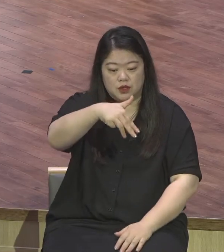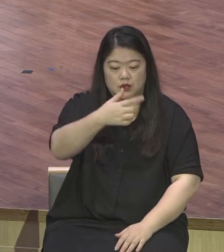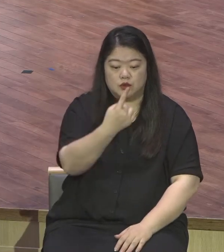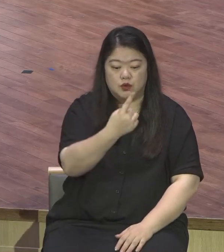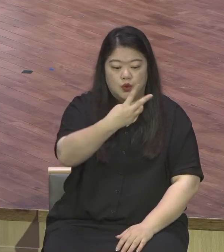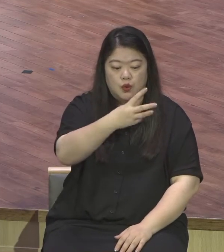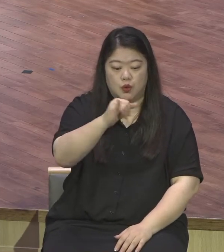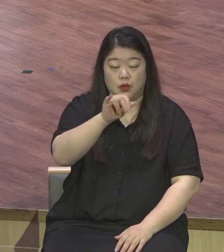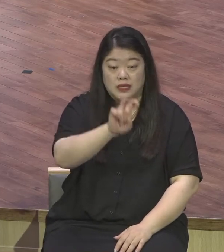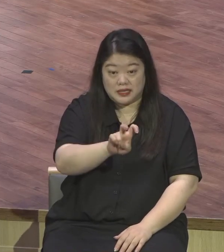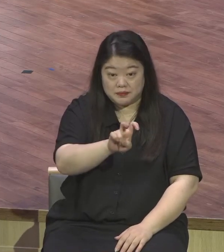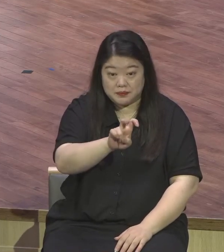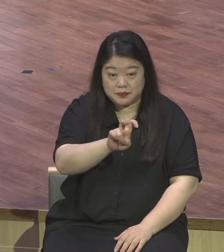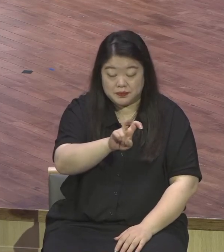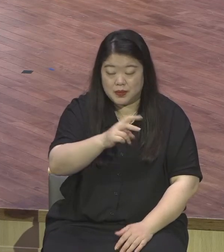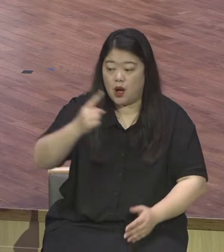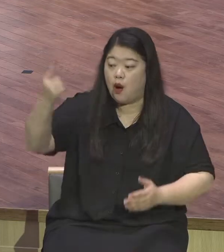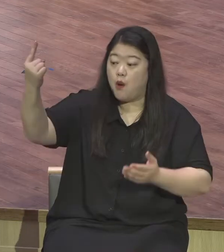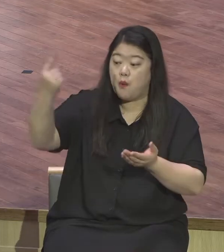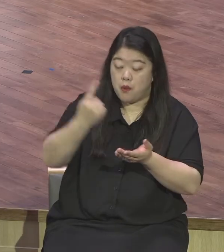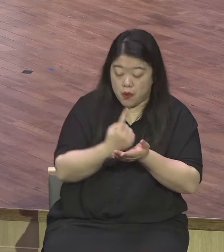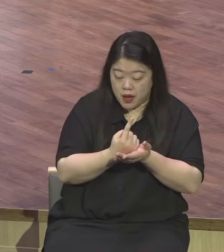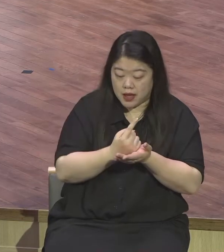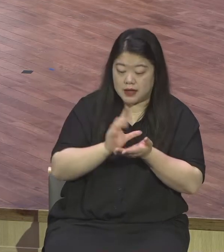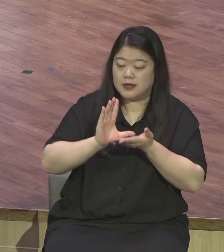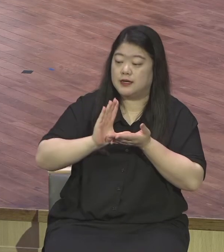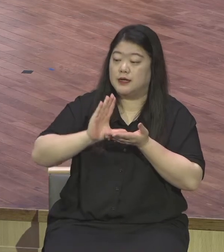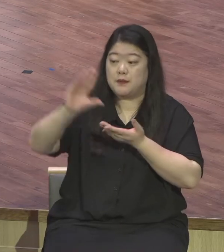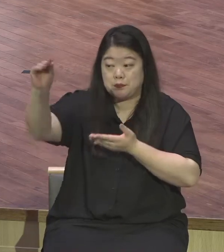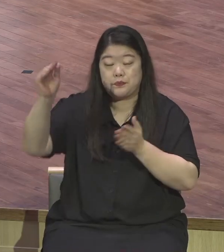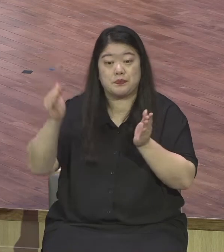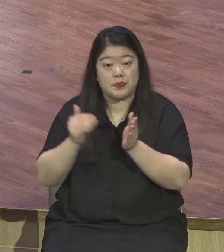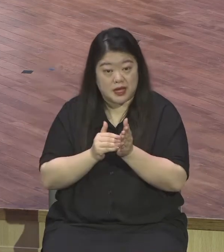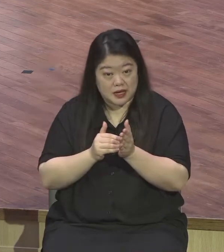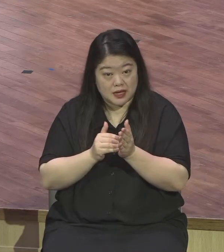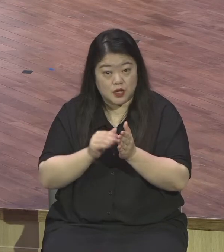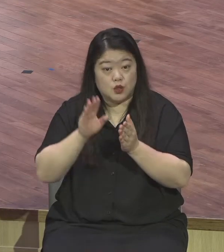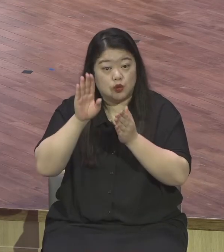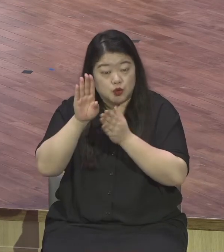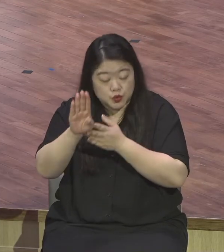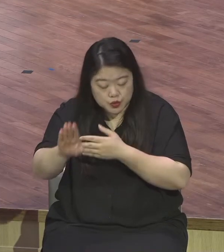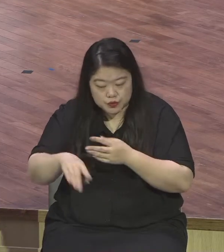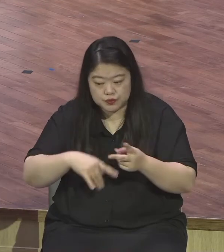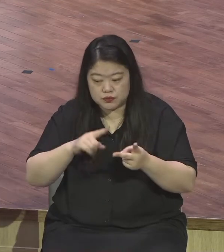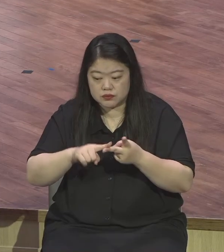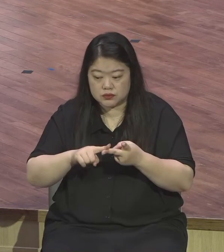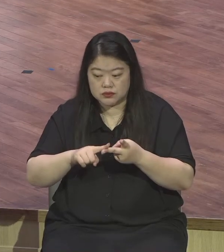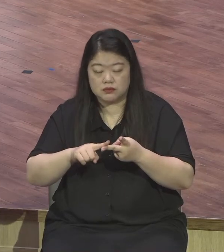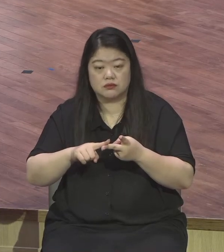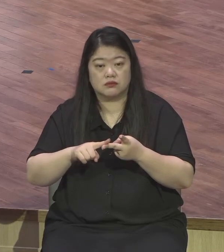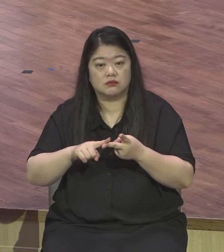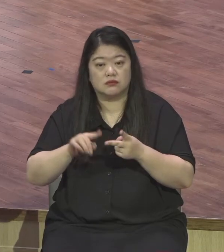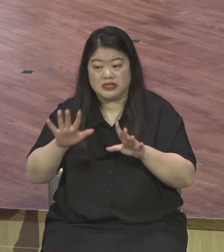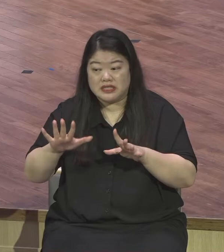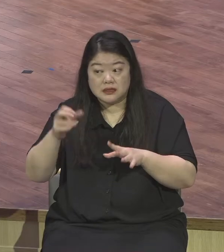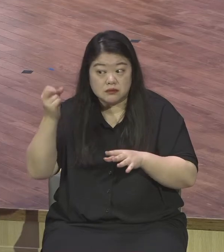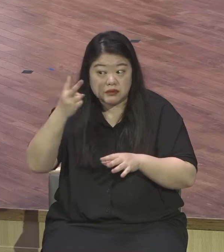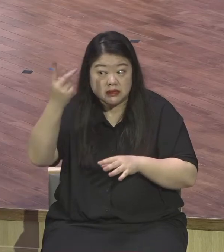지금 예수님이 뭐라고 하죠 이틀 후면 유울질이다 그때 내가 잡히게 된다 잡히게